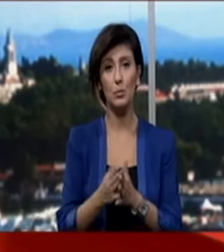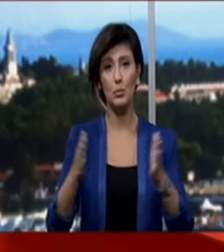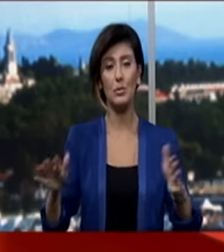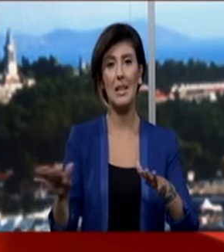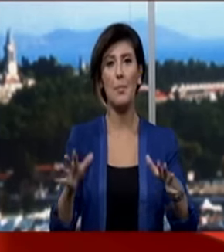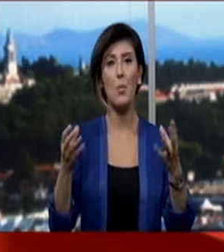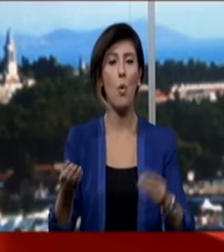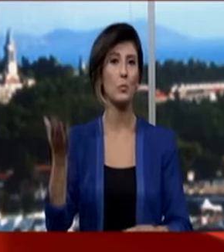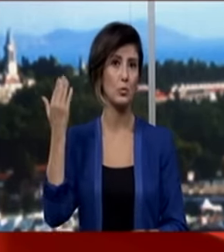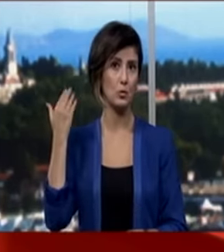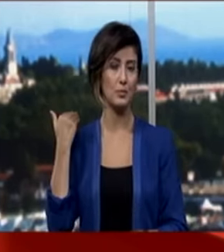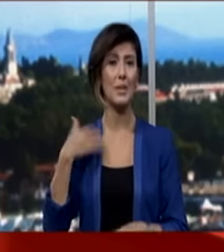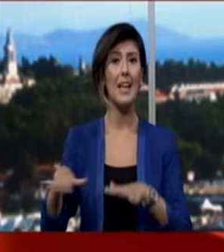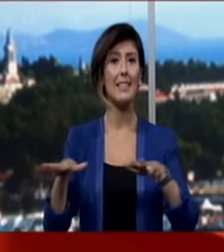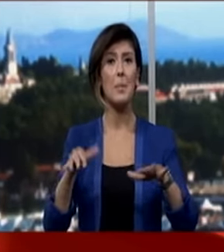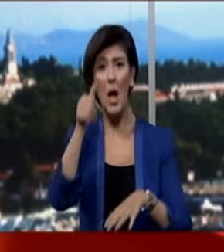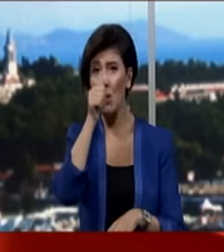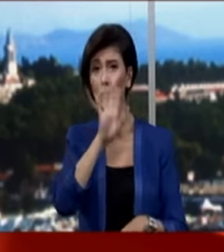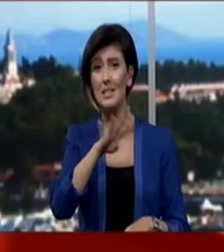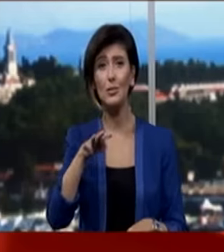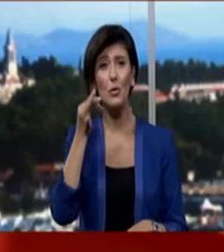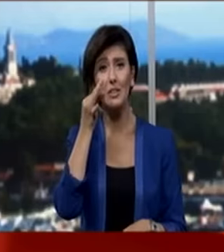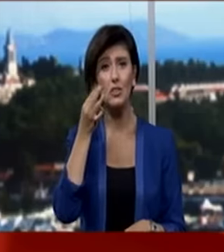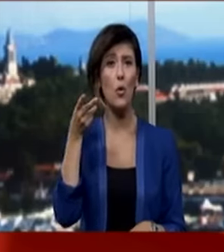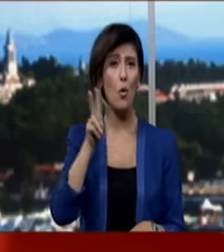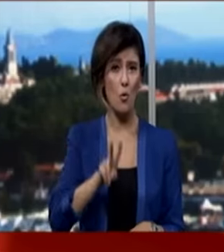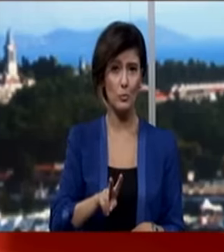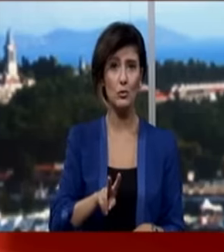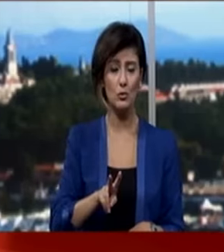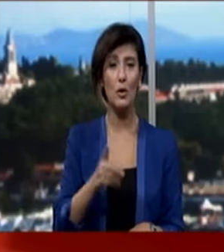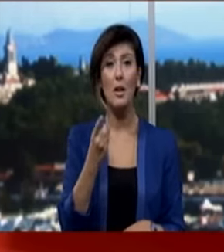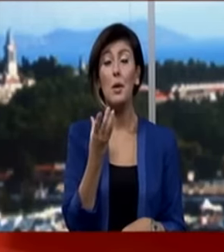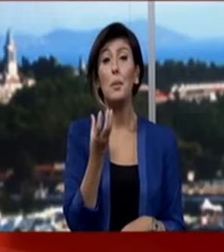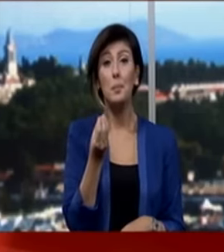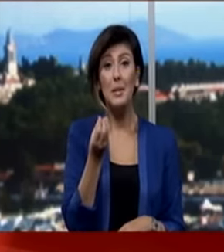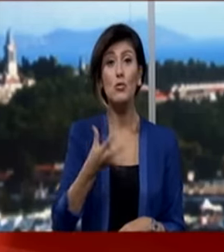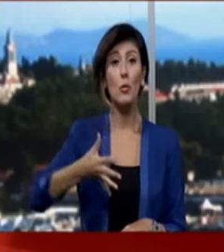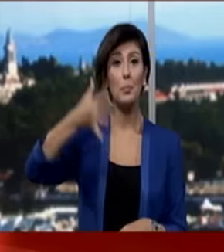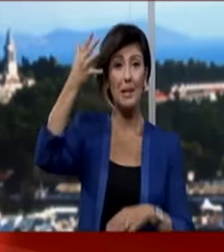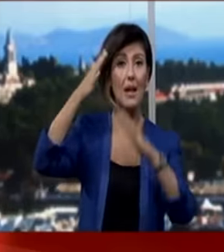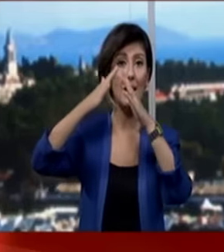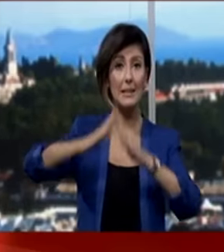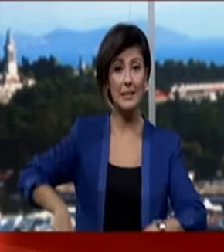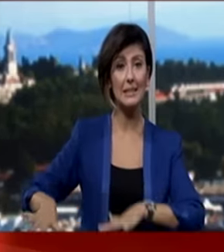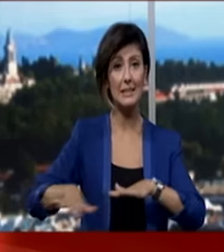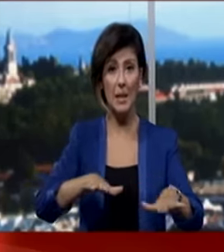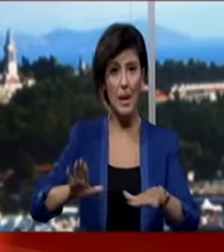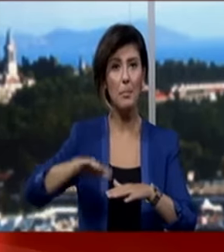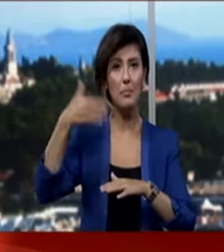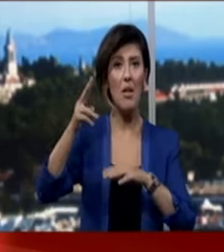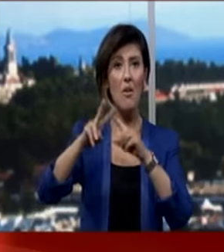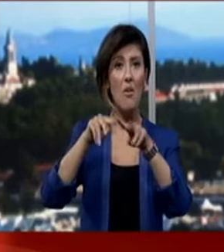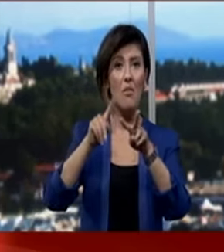büyüklüğünde deprem olmuştu. Depremde 644 kişi hayatını kaybetmişti. Birçok binanın yıkıldığı depremin